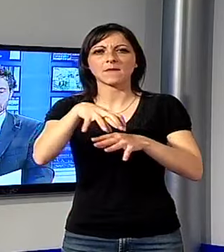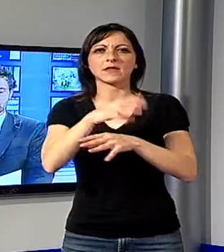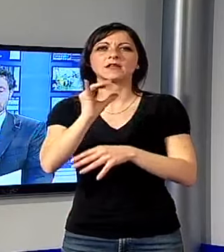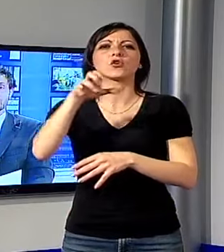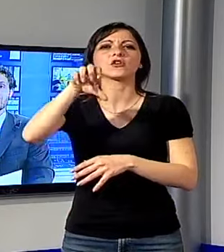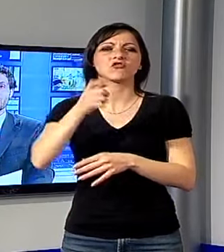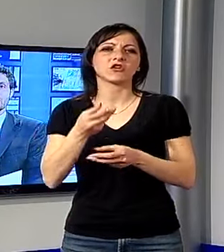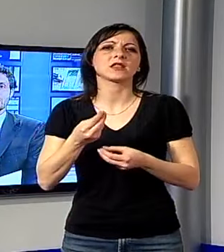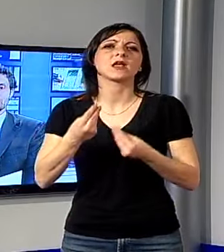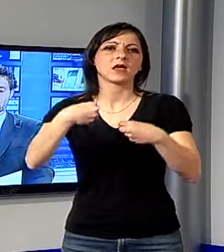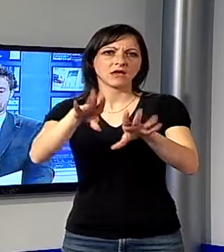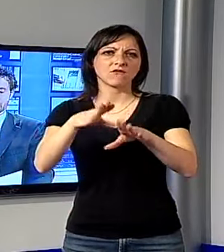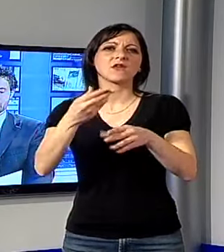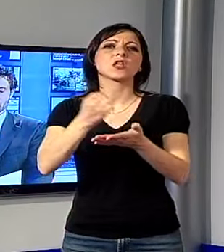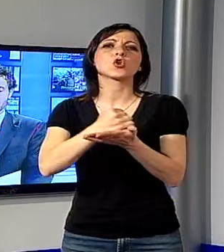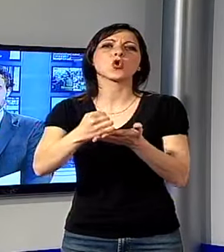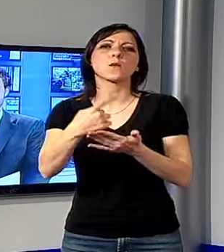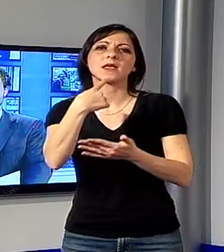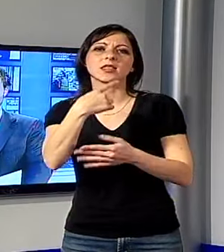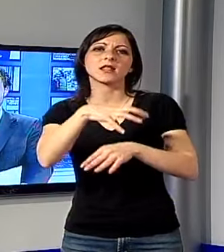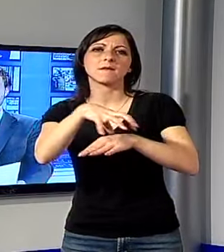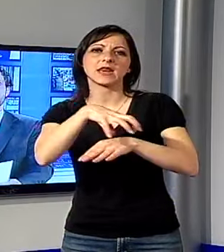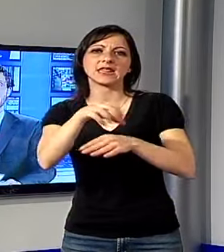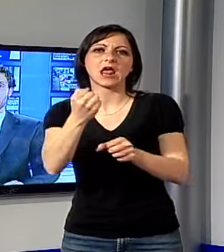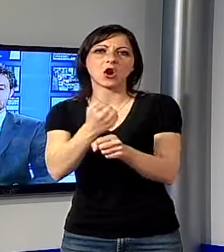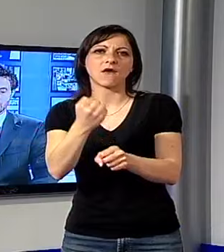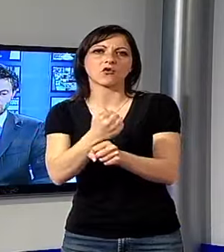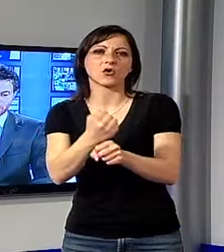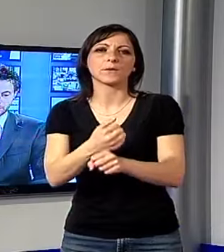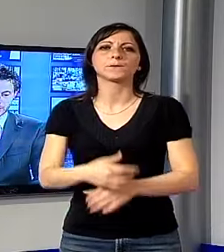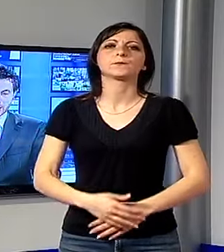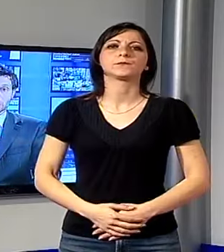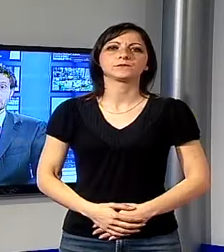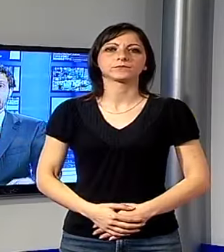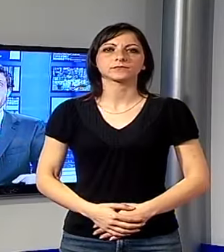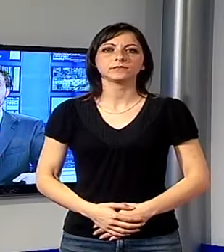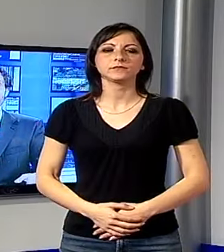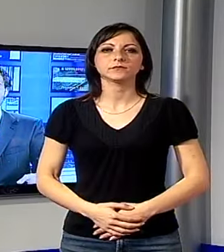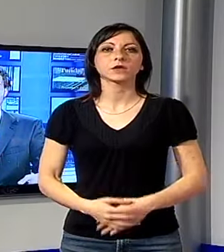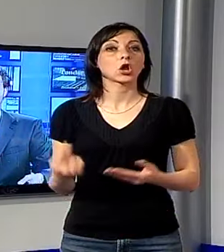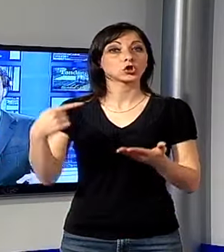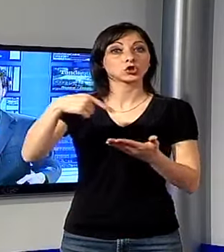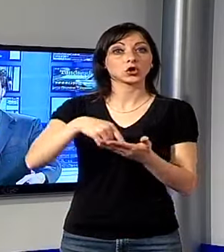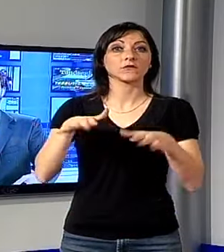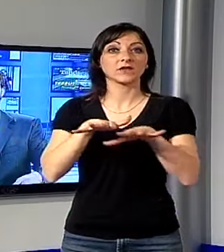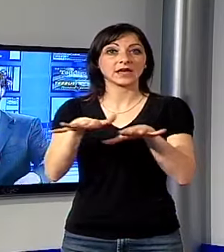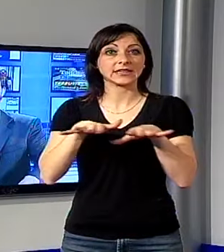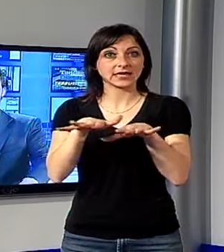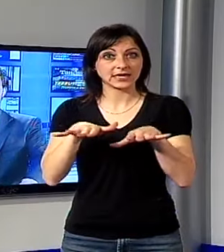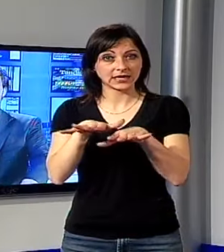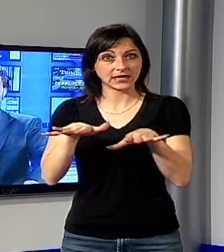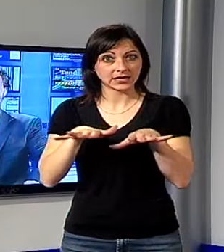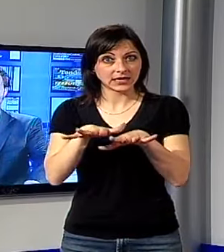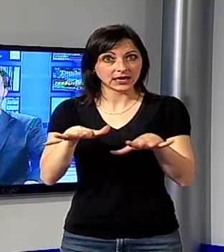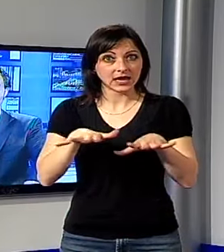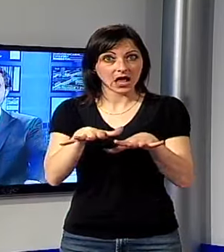Ciet inviano le documentazioni richieste dal Ministero del Lavoro. Torniamo in Versiglia, a Massarosa. Oggi